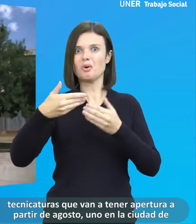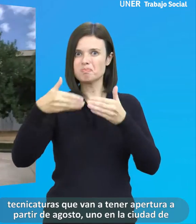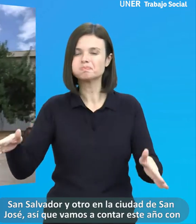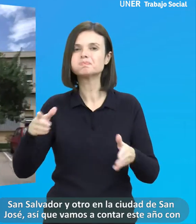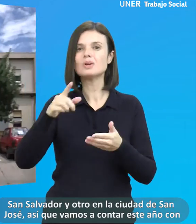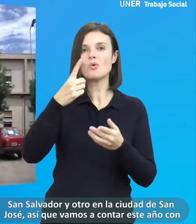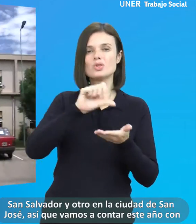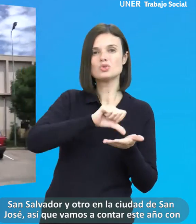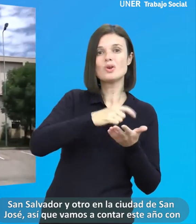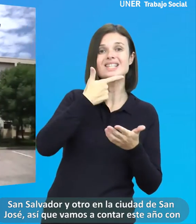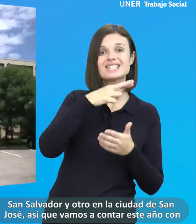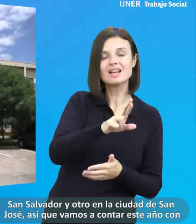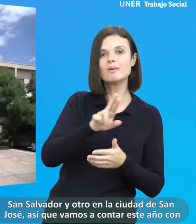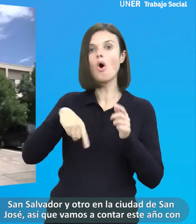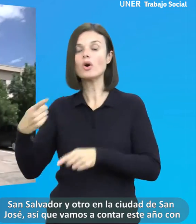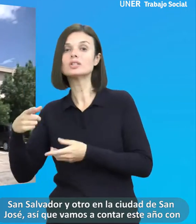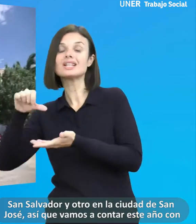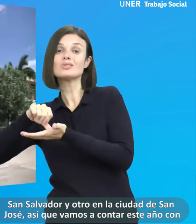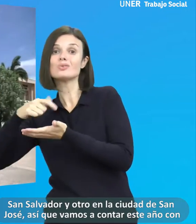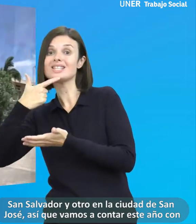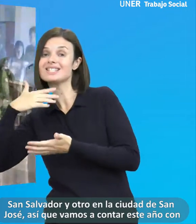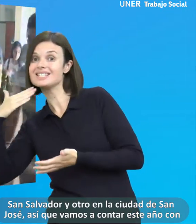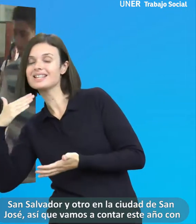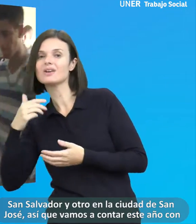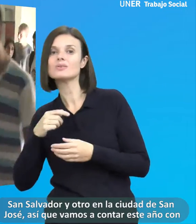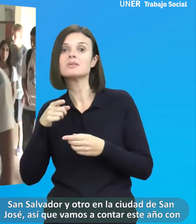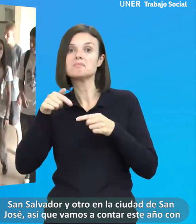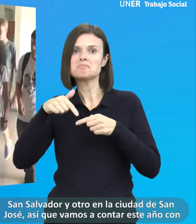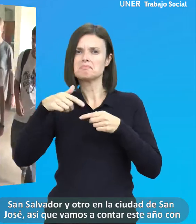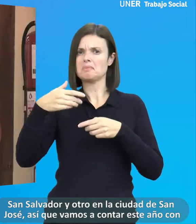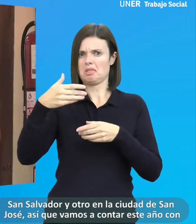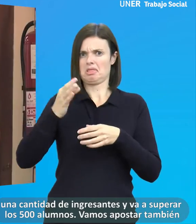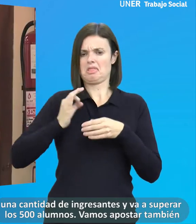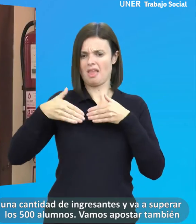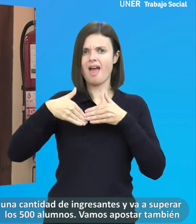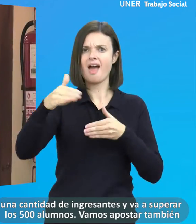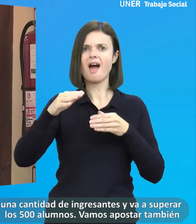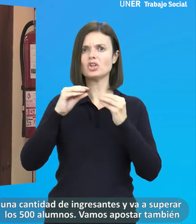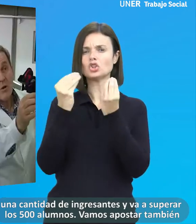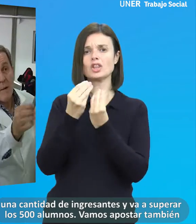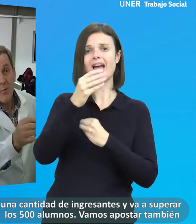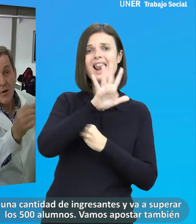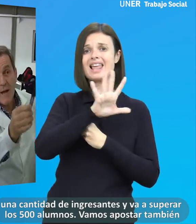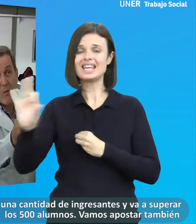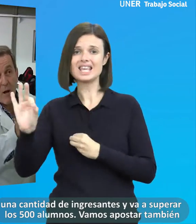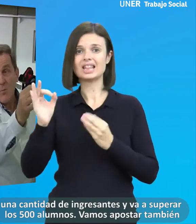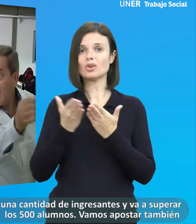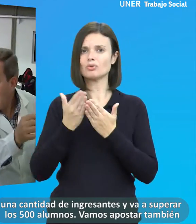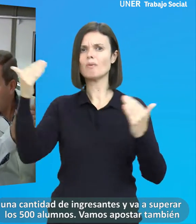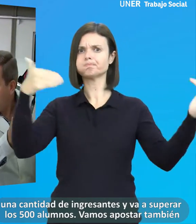una en la ciudad de San Salvador y otra en ciudad de San José, así que vamos a contar este año con una cantidad ingresante que va a superar los 500